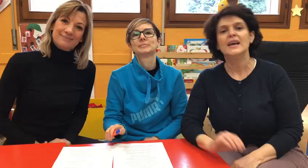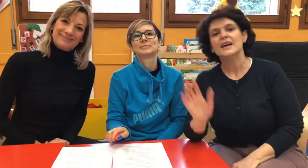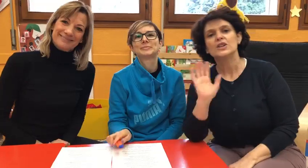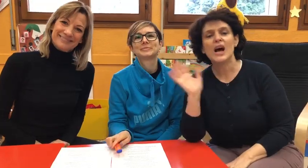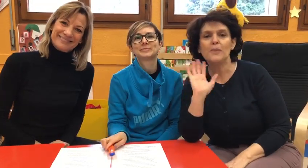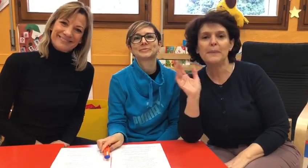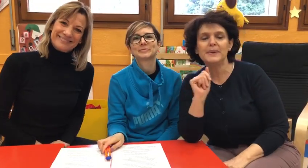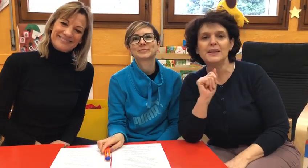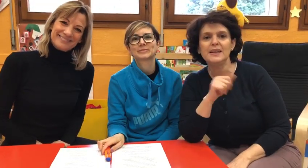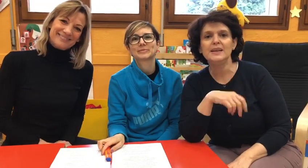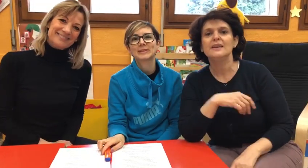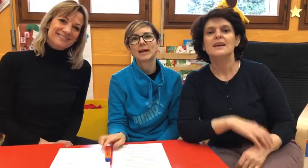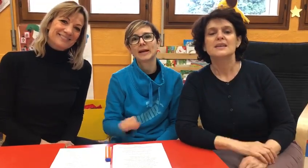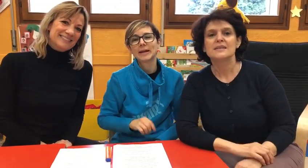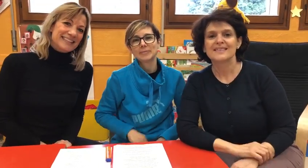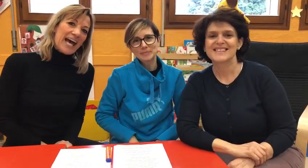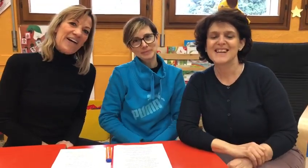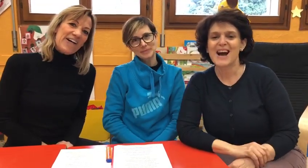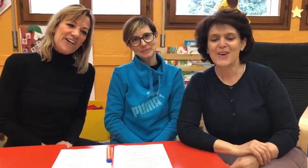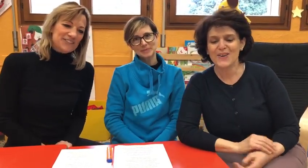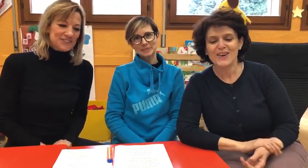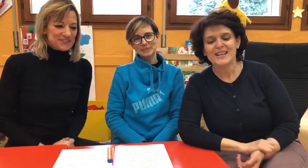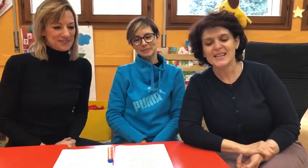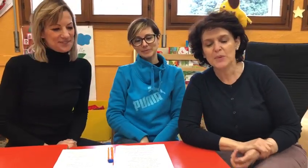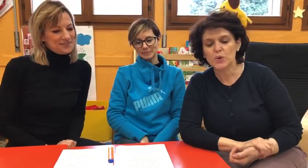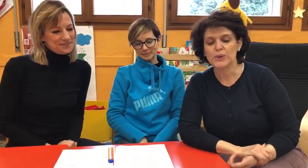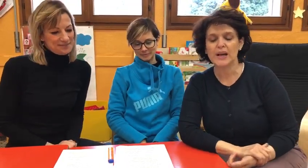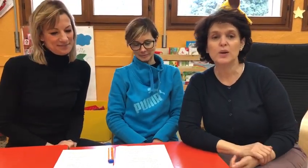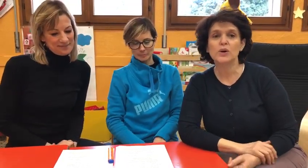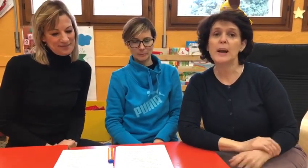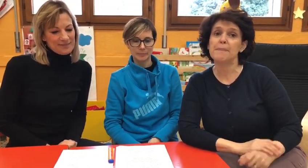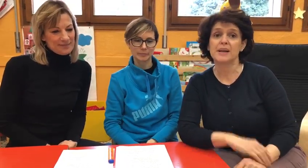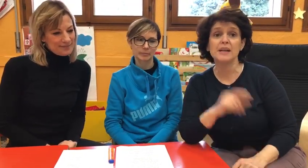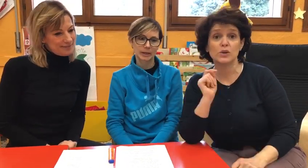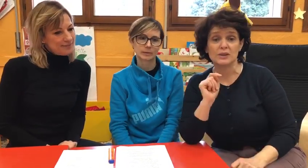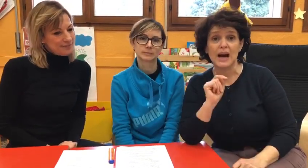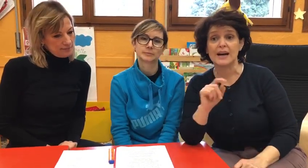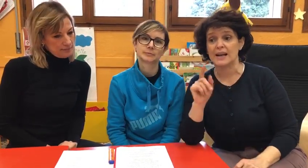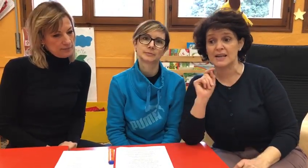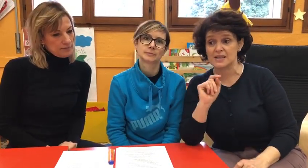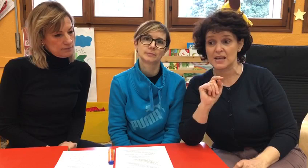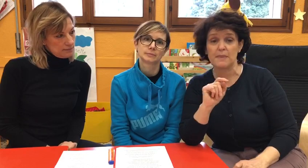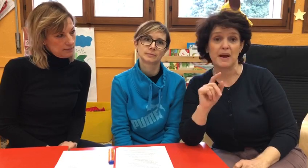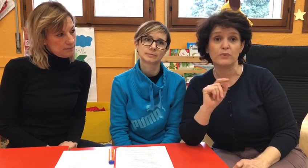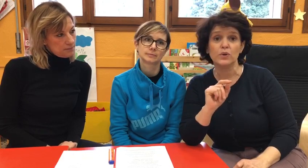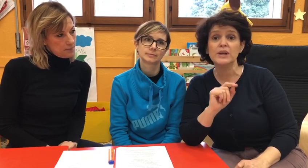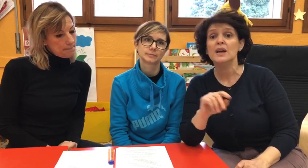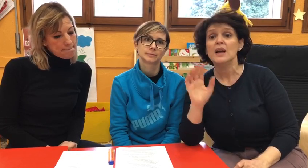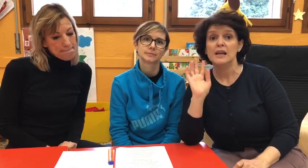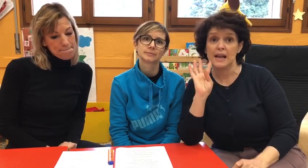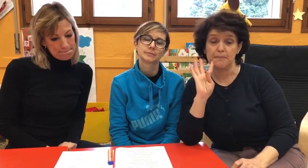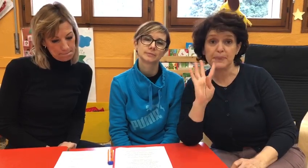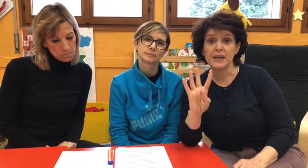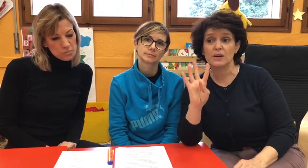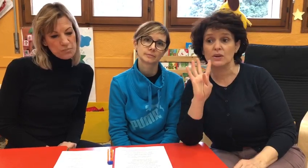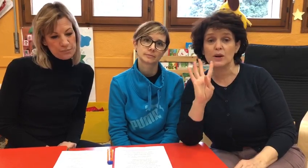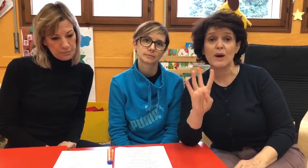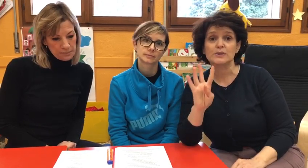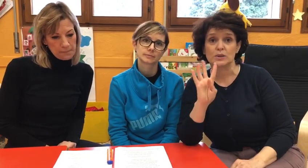Ciao bambini! Hi! Ciao! Siamo qui allora per ricordare assieme a voi le piccole quattro